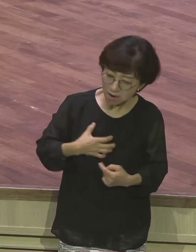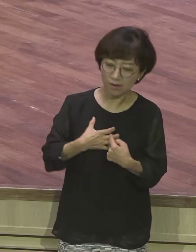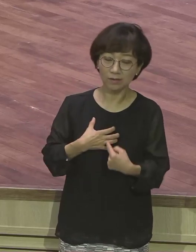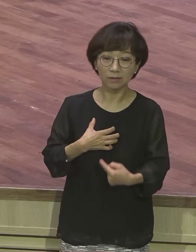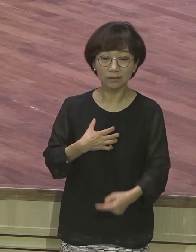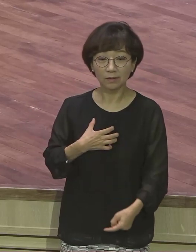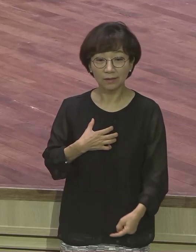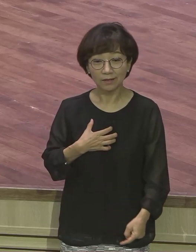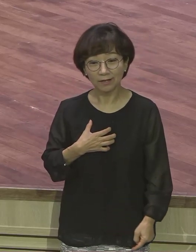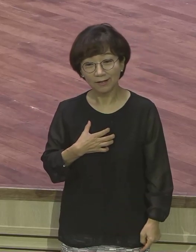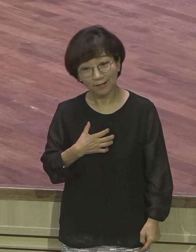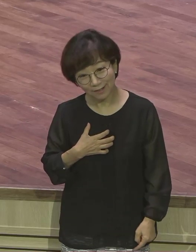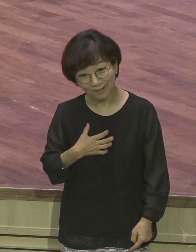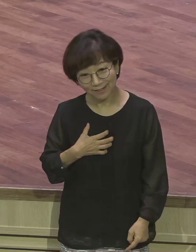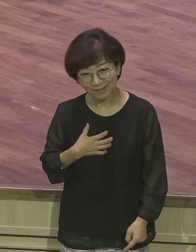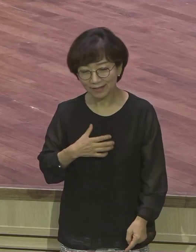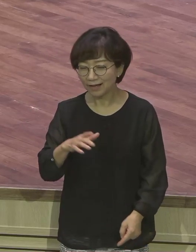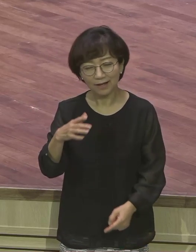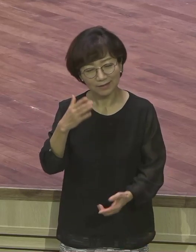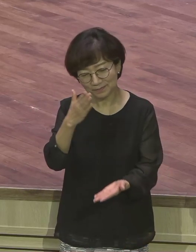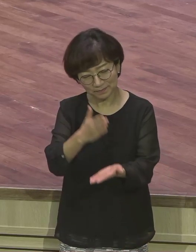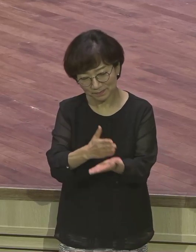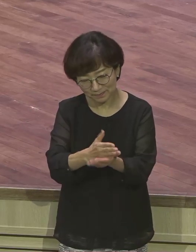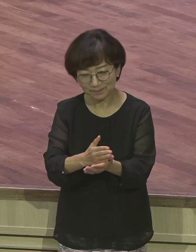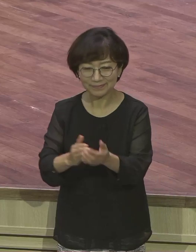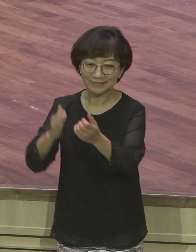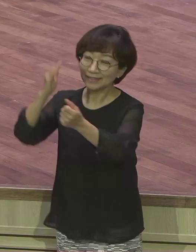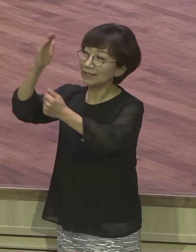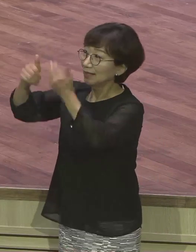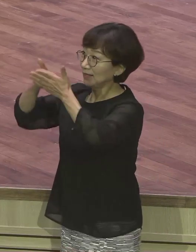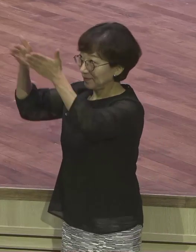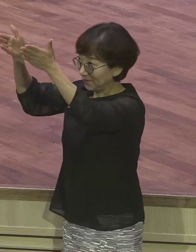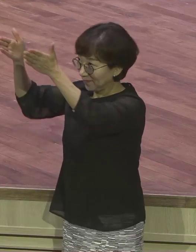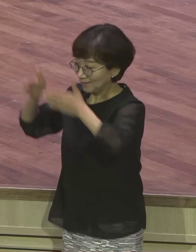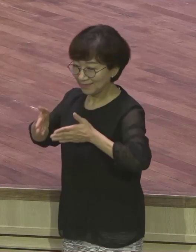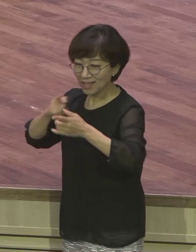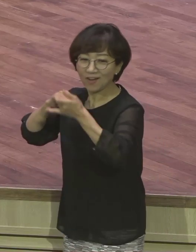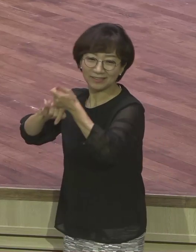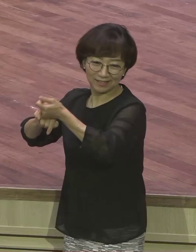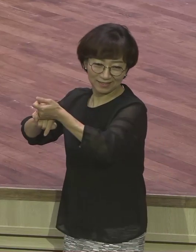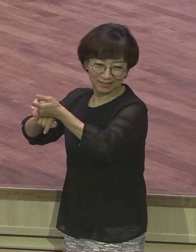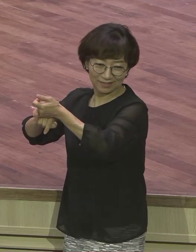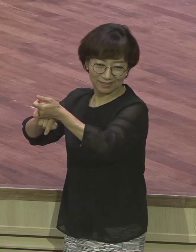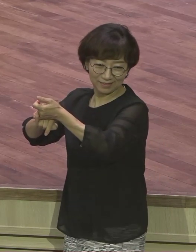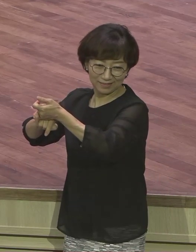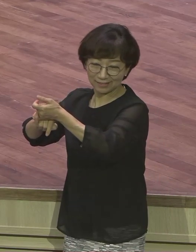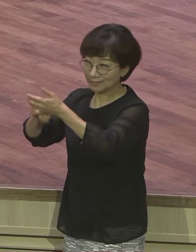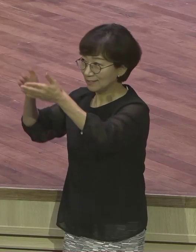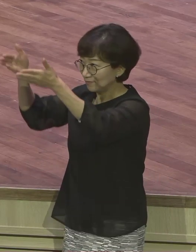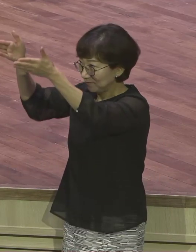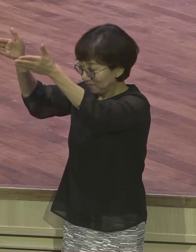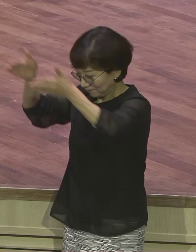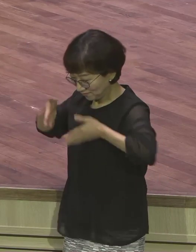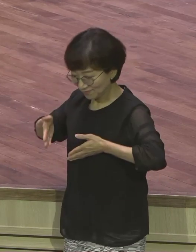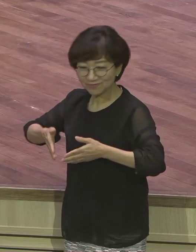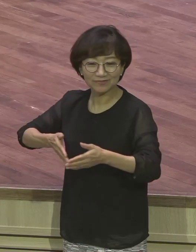하나님과 이명계에 가시기 바랍니다 언약 잡으면 그런 불평 원망할 이유가 없어요 하나님이 쓰시는 그릇으로